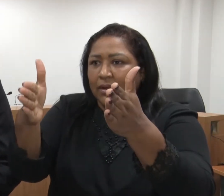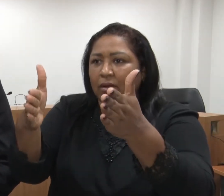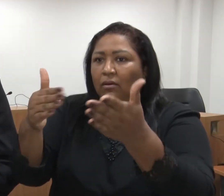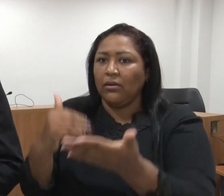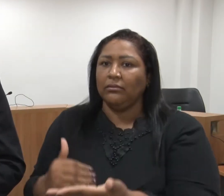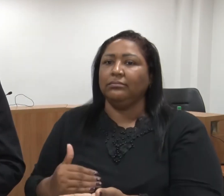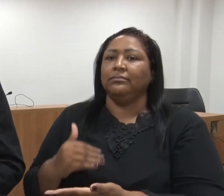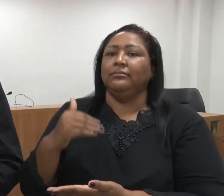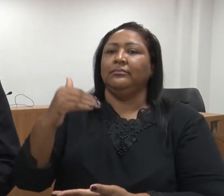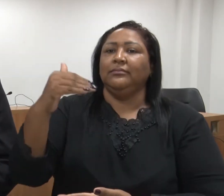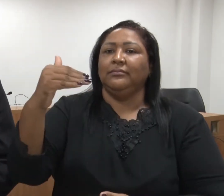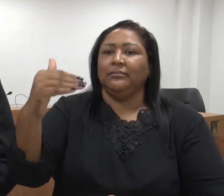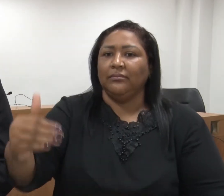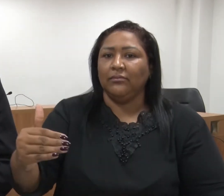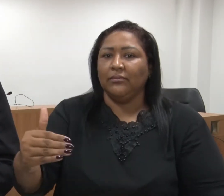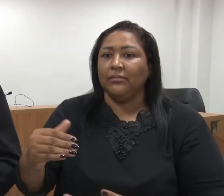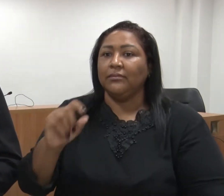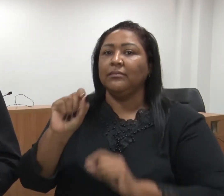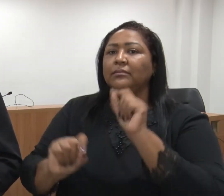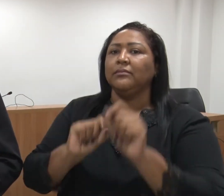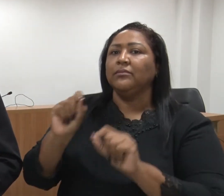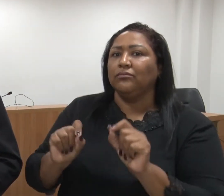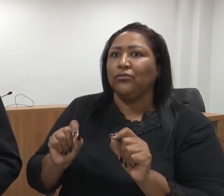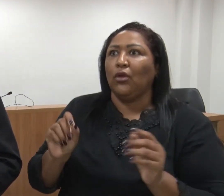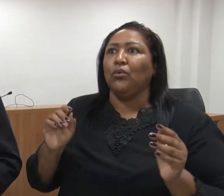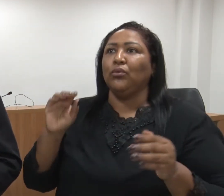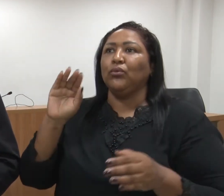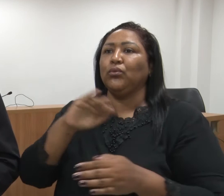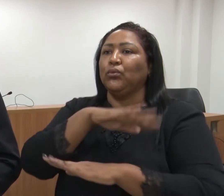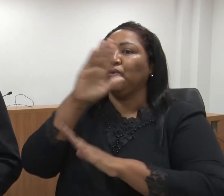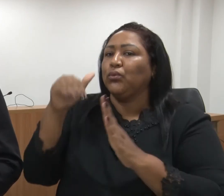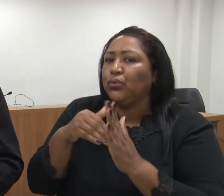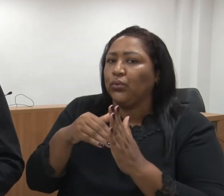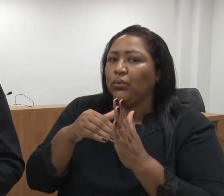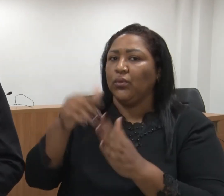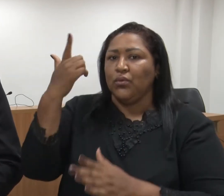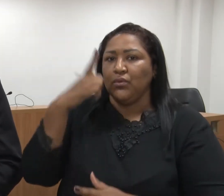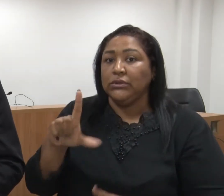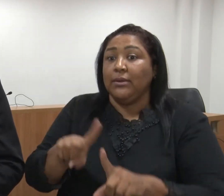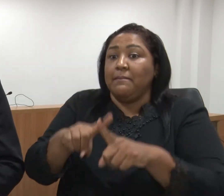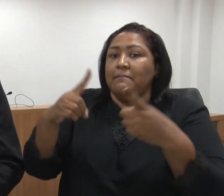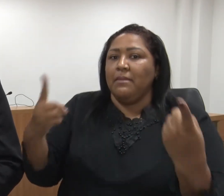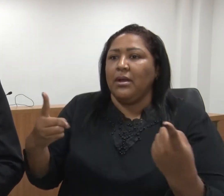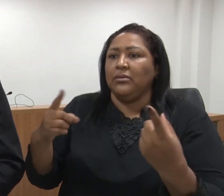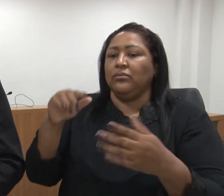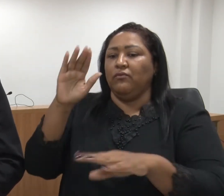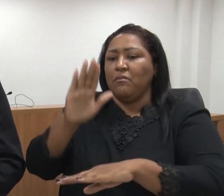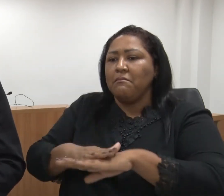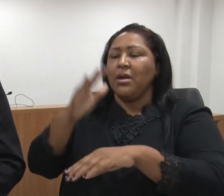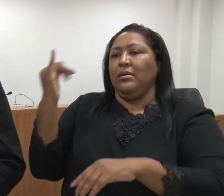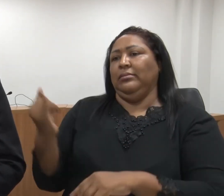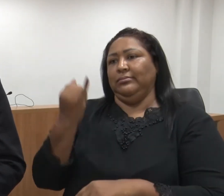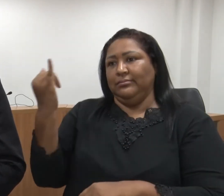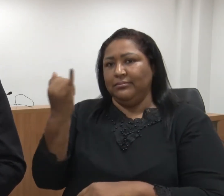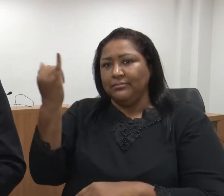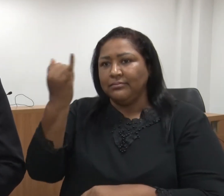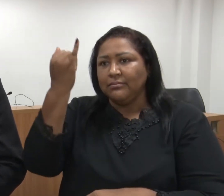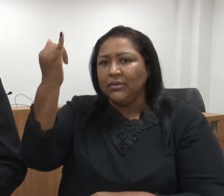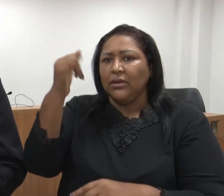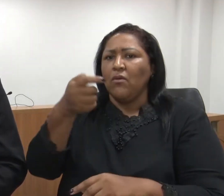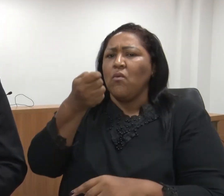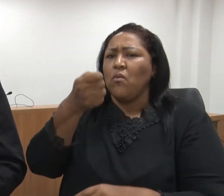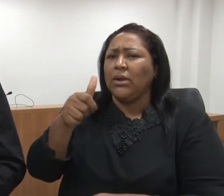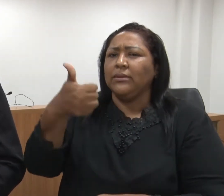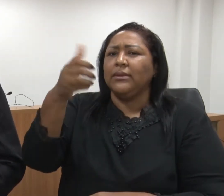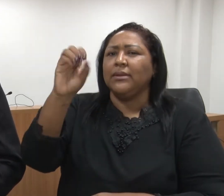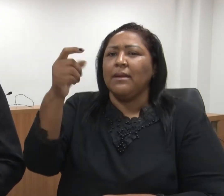frente para atender, não tudo, porque não é do dia para a noite, mas as prioridades de quase 10 mil